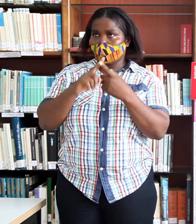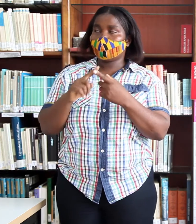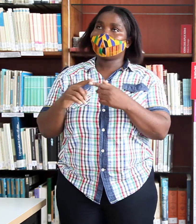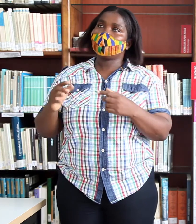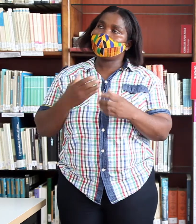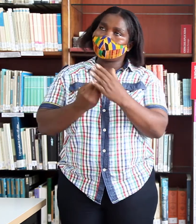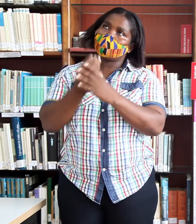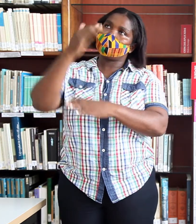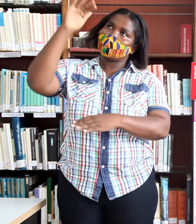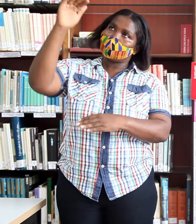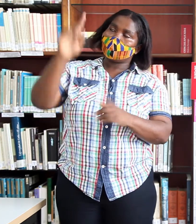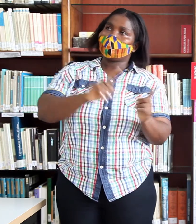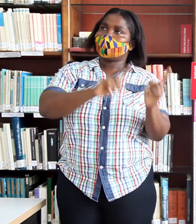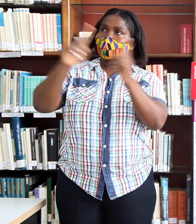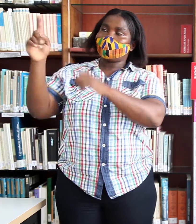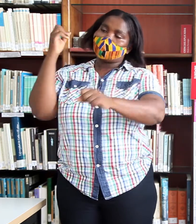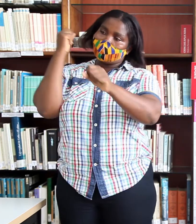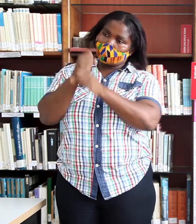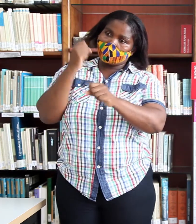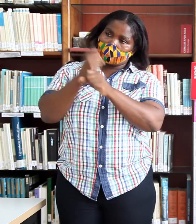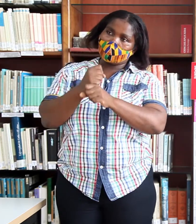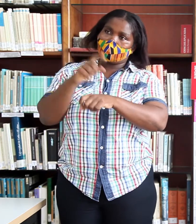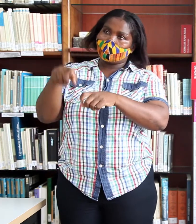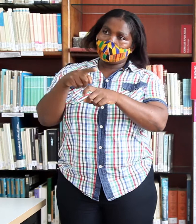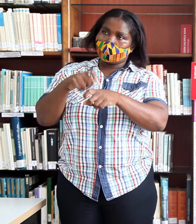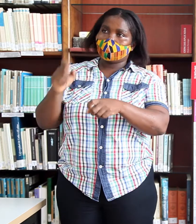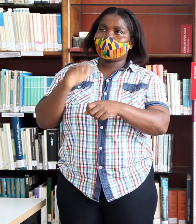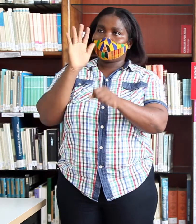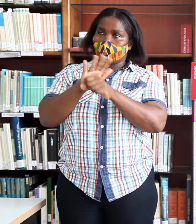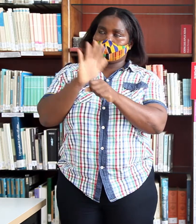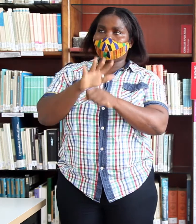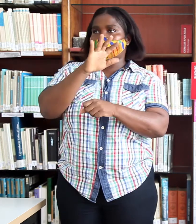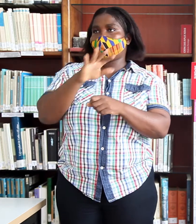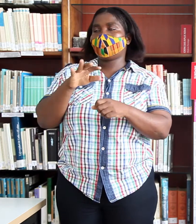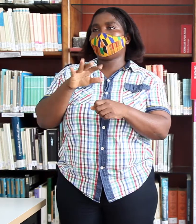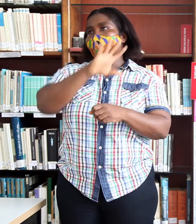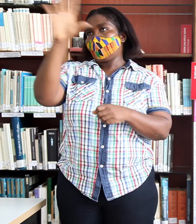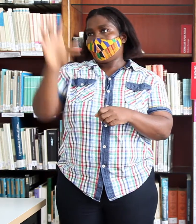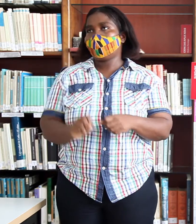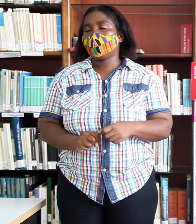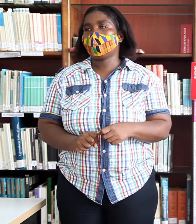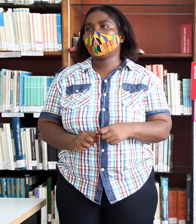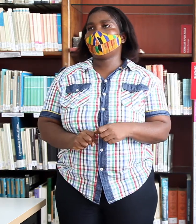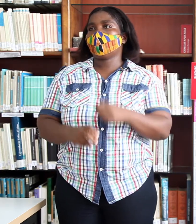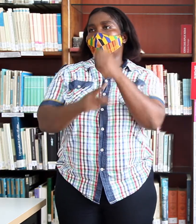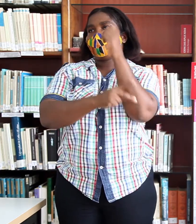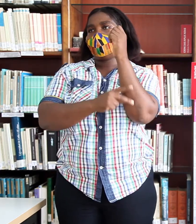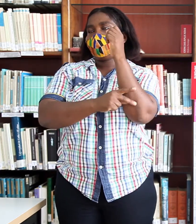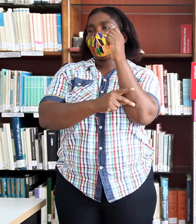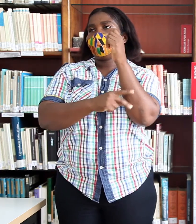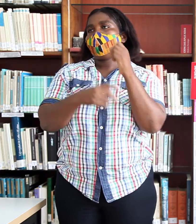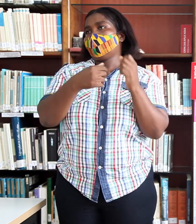mayor, María Zoe viajó y trabajó por varios países de África. Entonces,